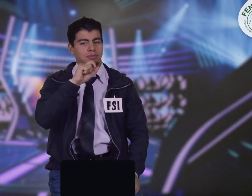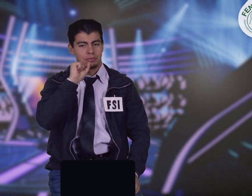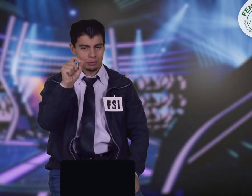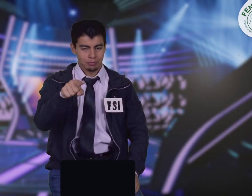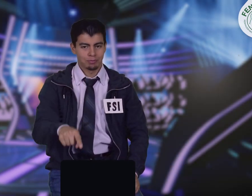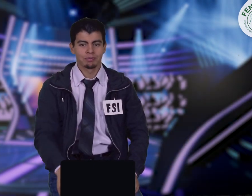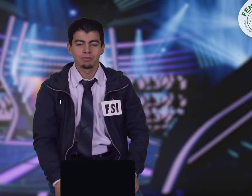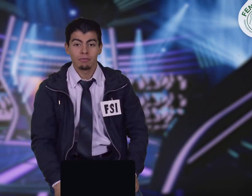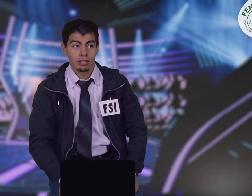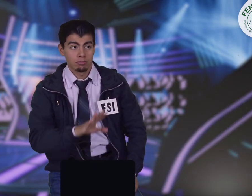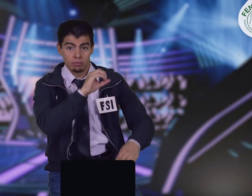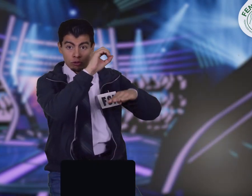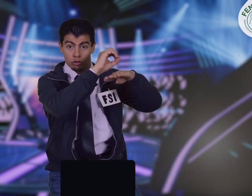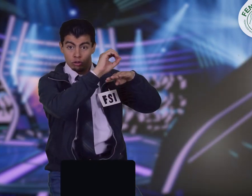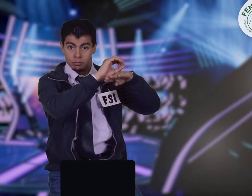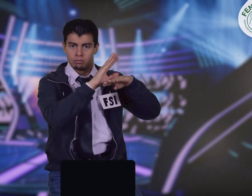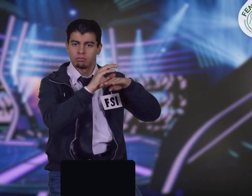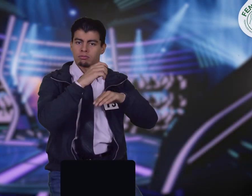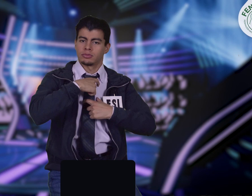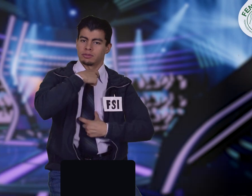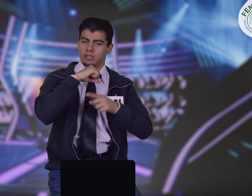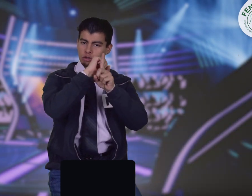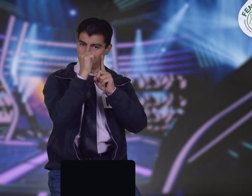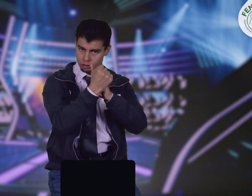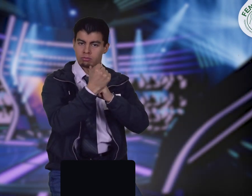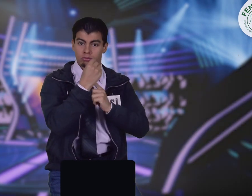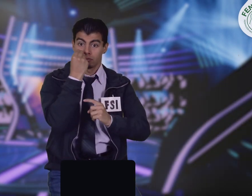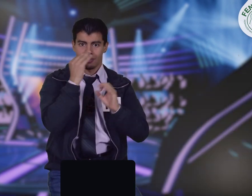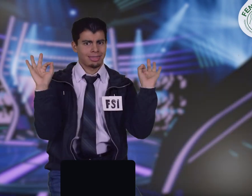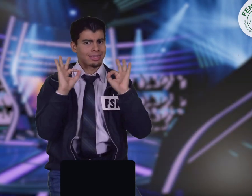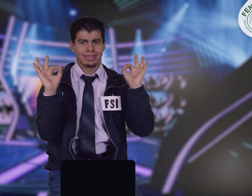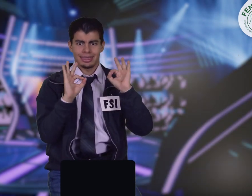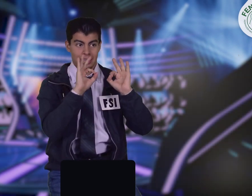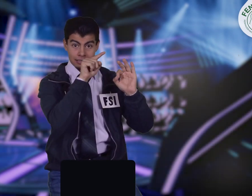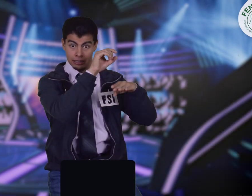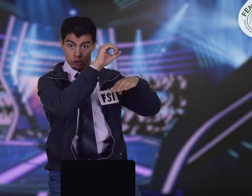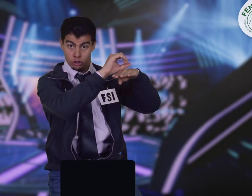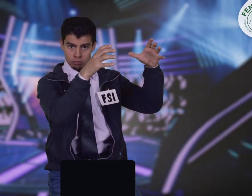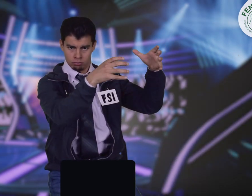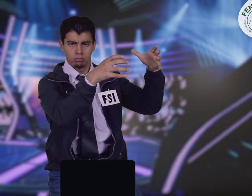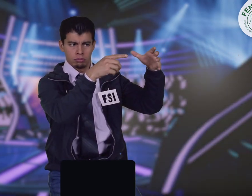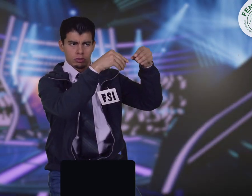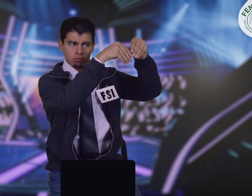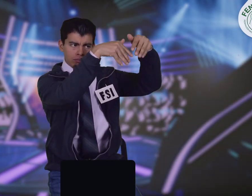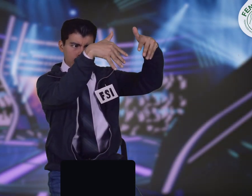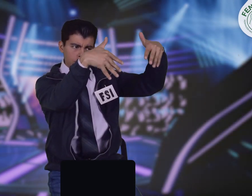primera pregunta. Esta era, en las organizaciones de la sociedad civil sin ánimo de lucro,